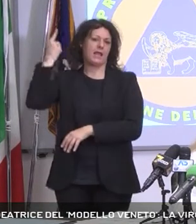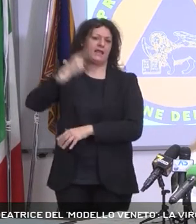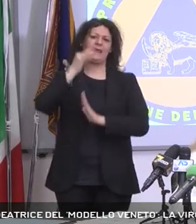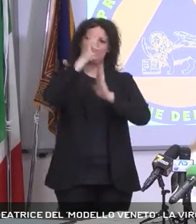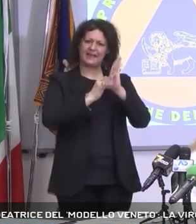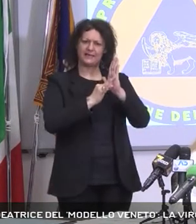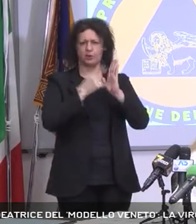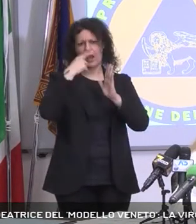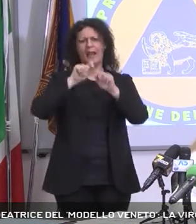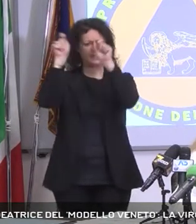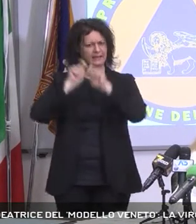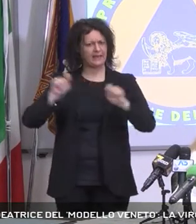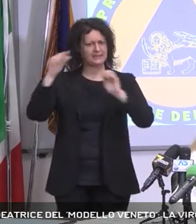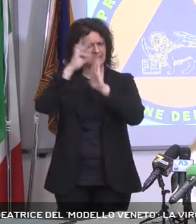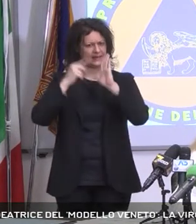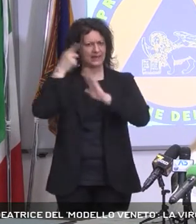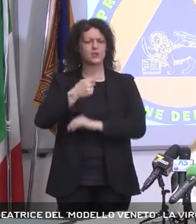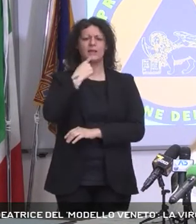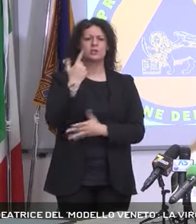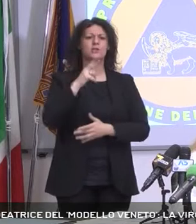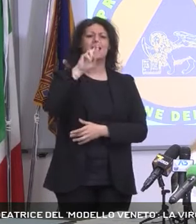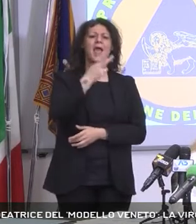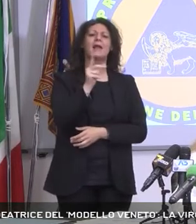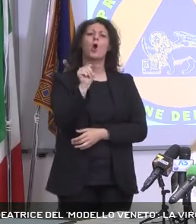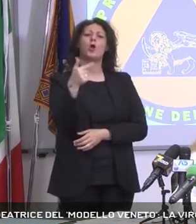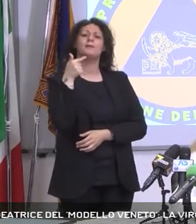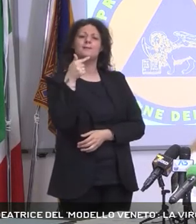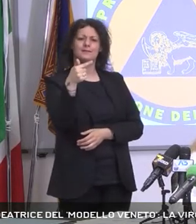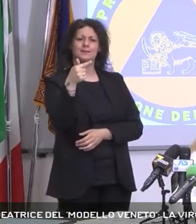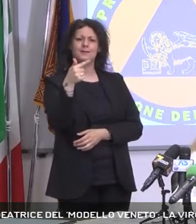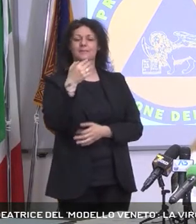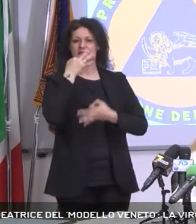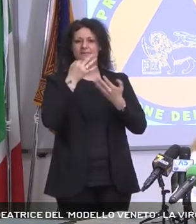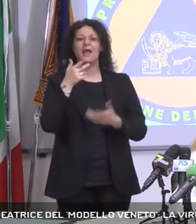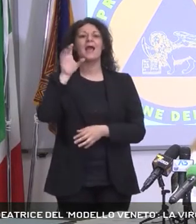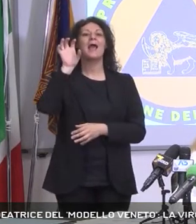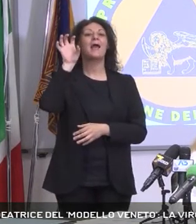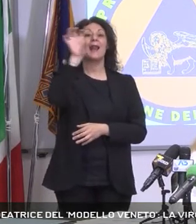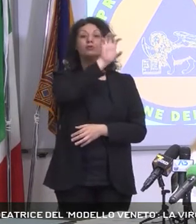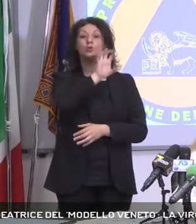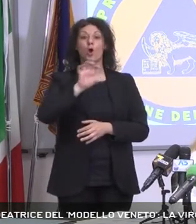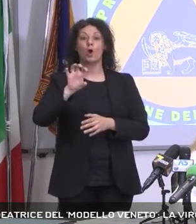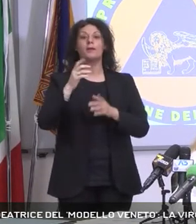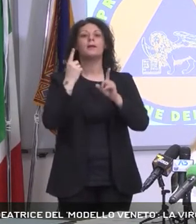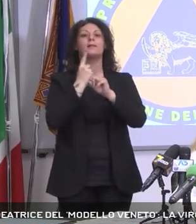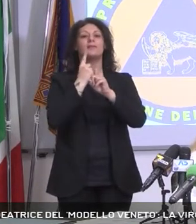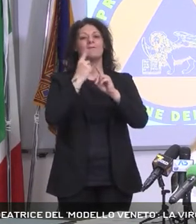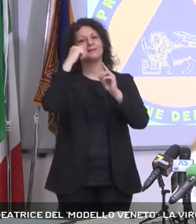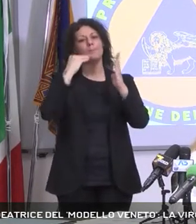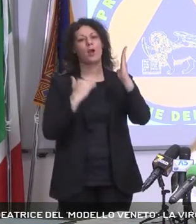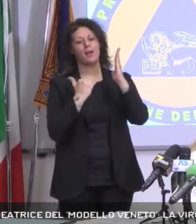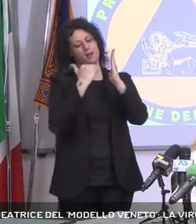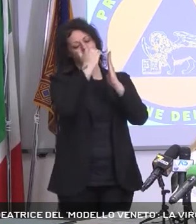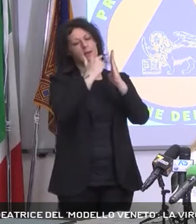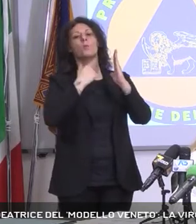internazionali, questo R con T, per collocare una regione in una fascia di bassa contagiosità,